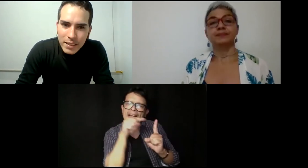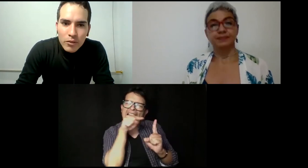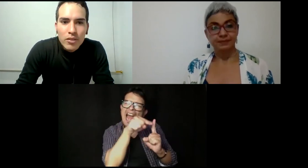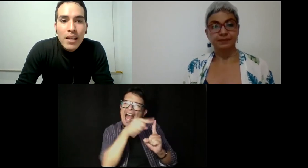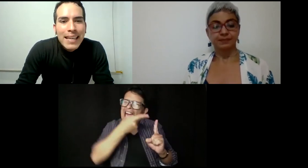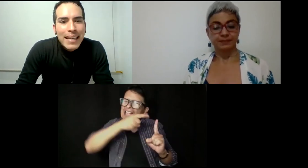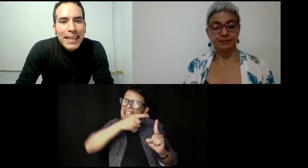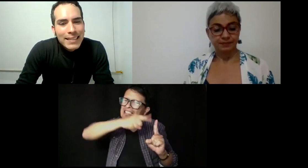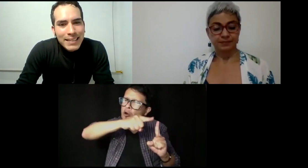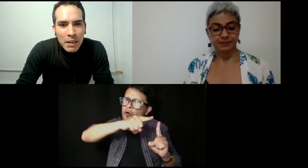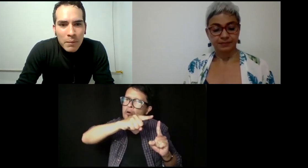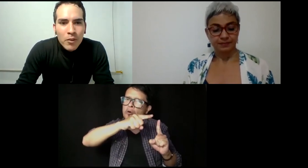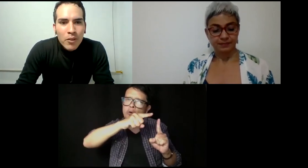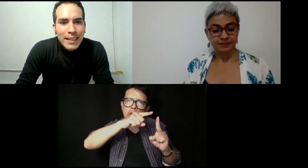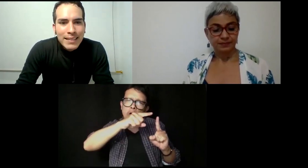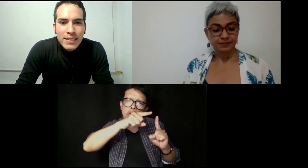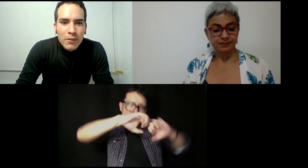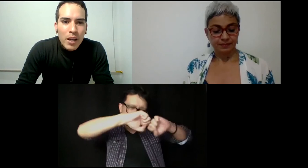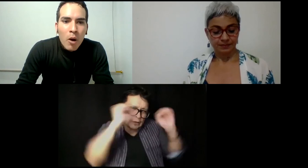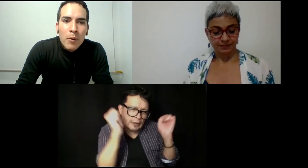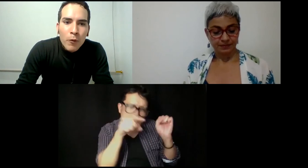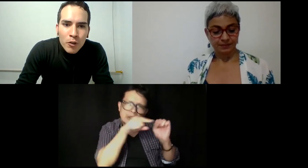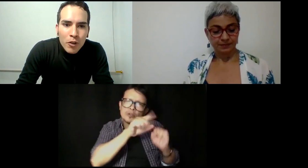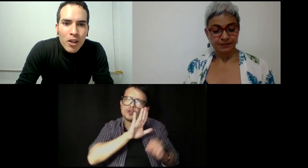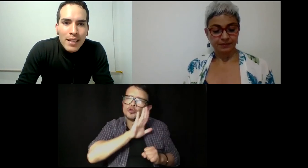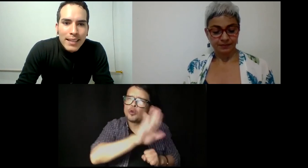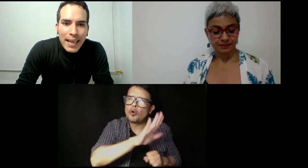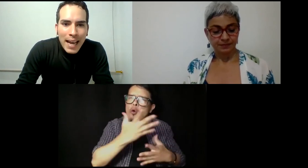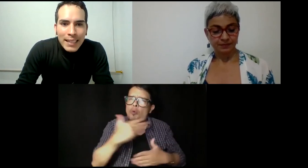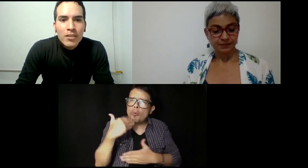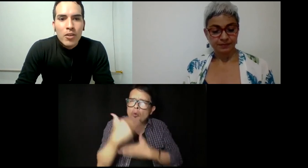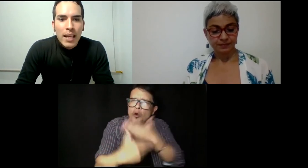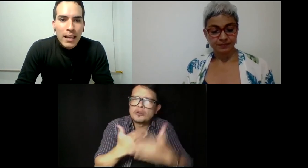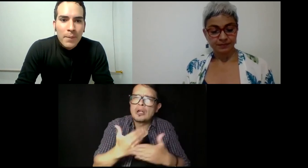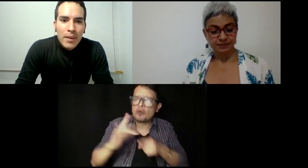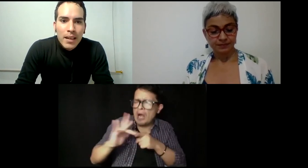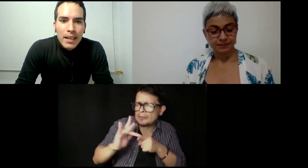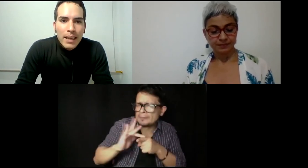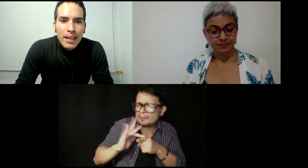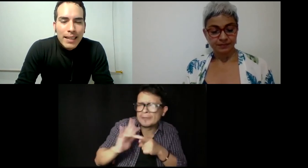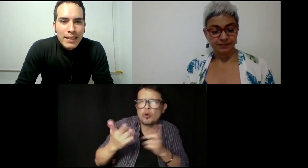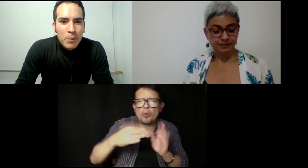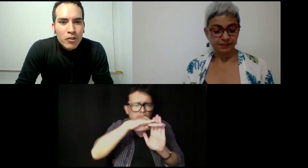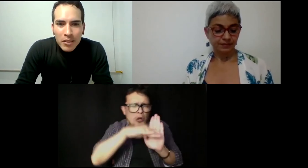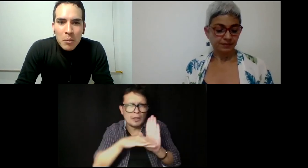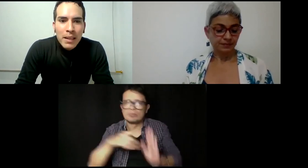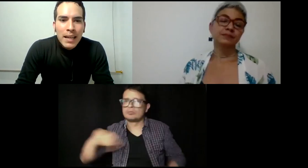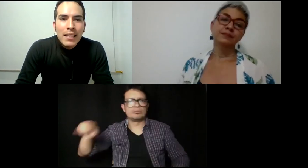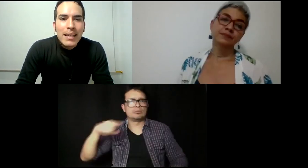inclusión? Ese término, ¿qué es el significado profundo? ¿Qué hay dentro de él? ¿Qué proceso implica? ¿Qué